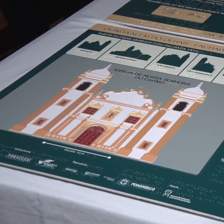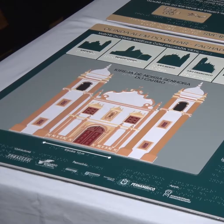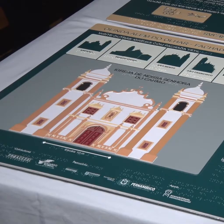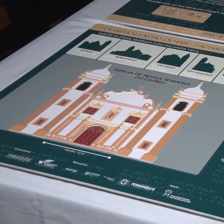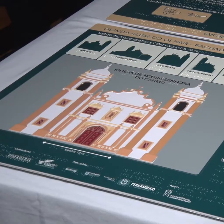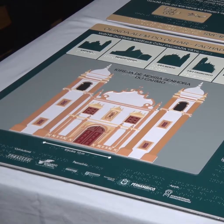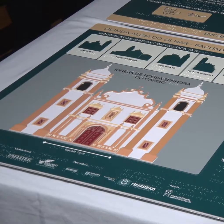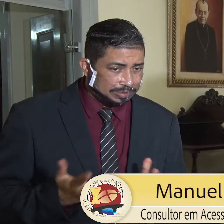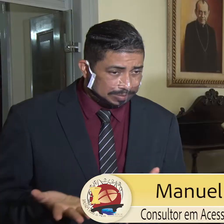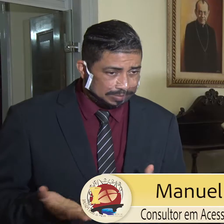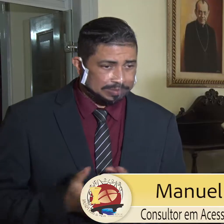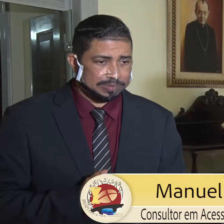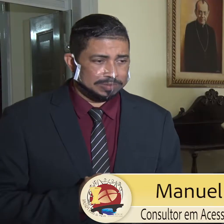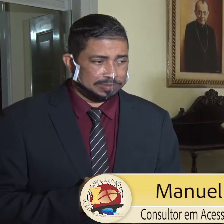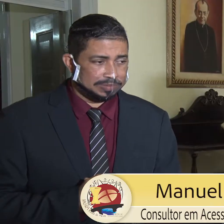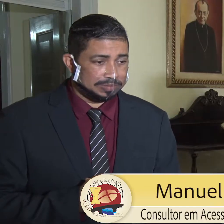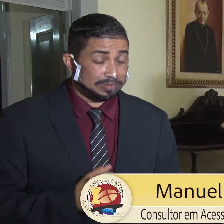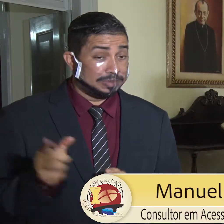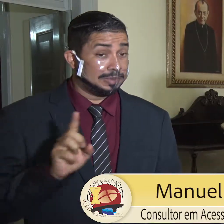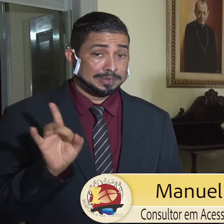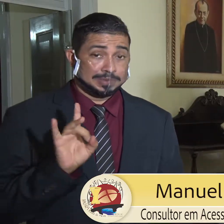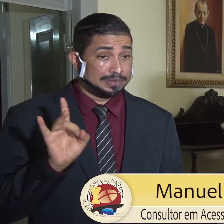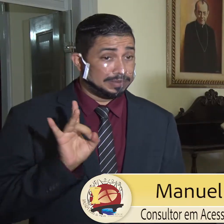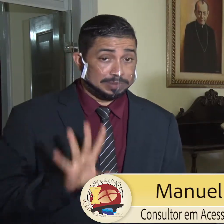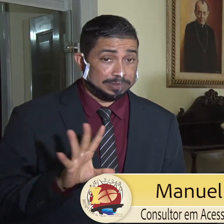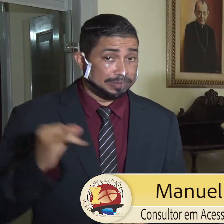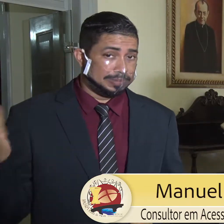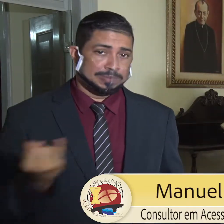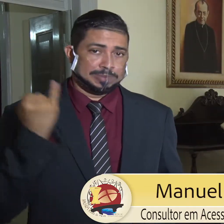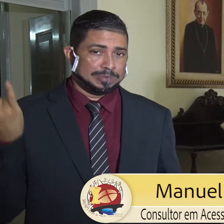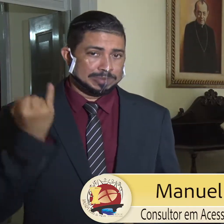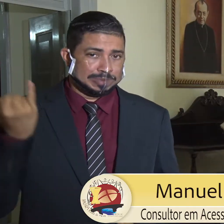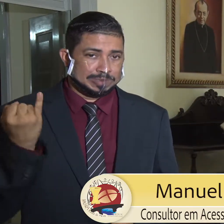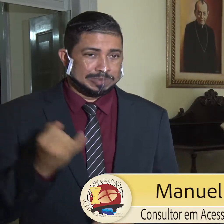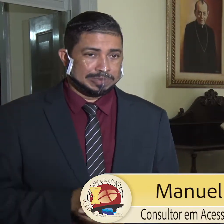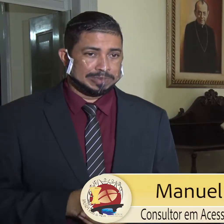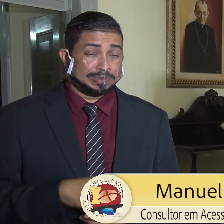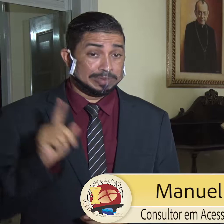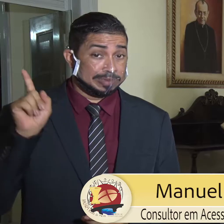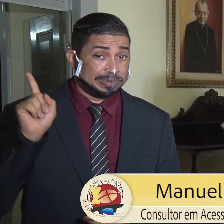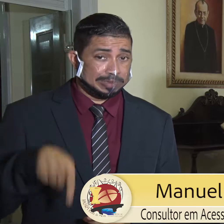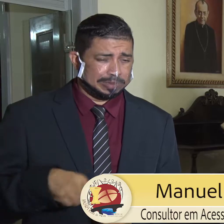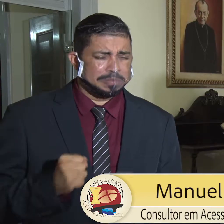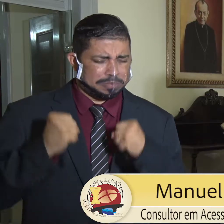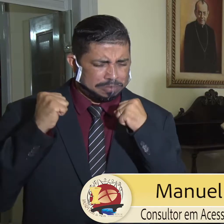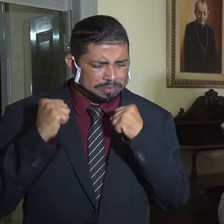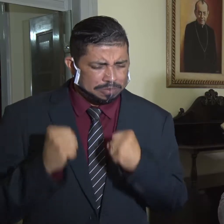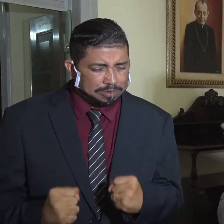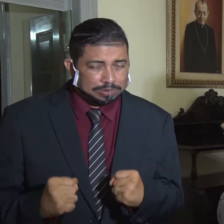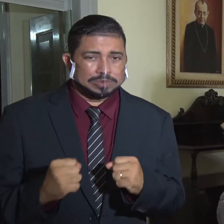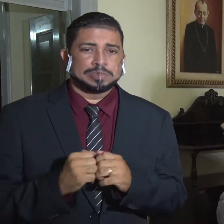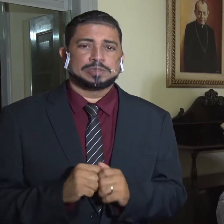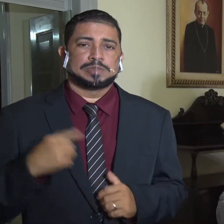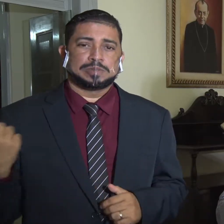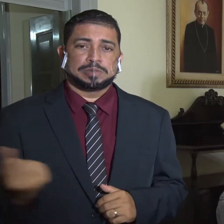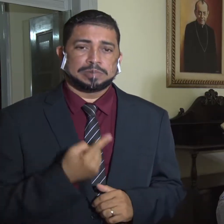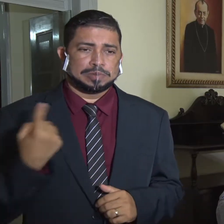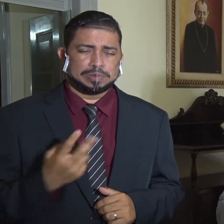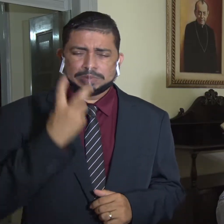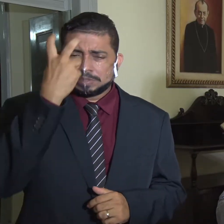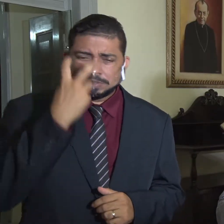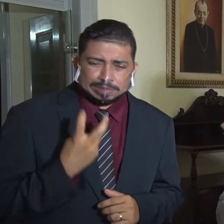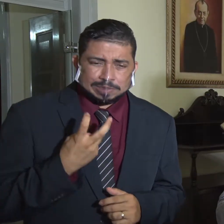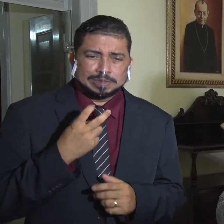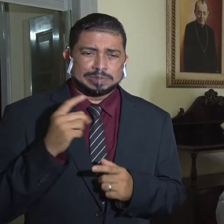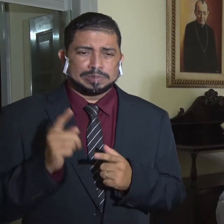são as torres. Ele não é só importante, ele é a possibilidade de que nós cegos